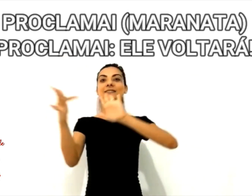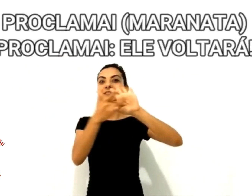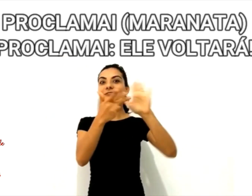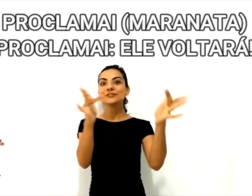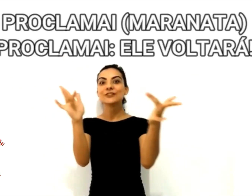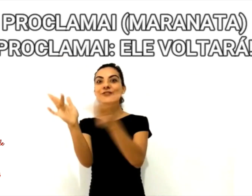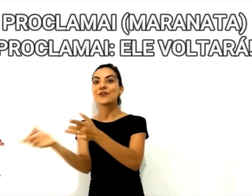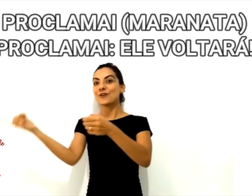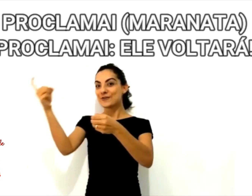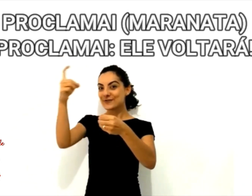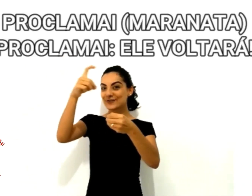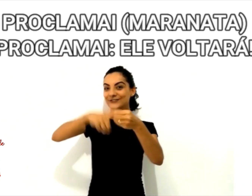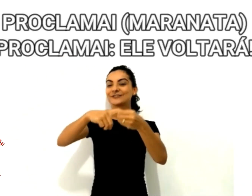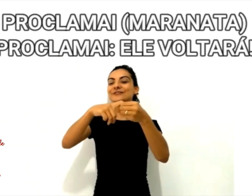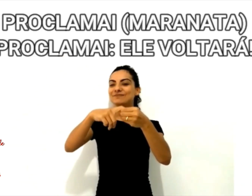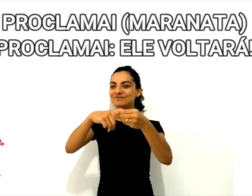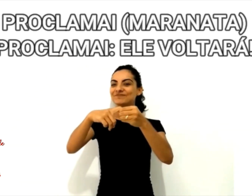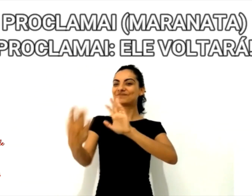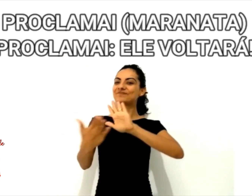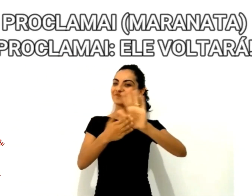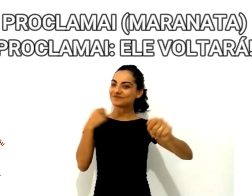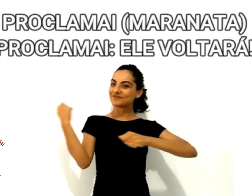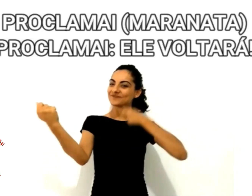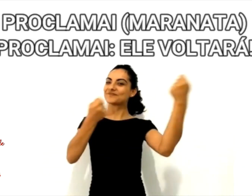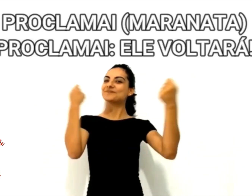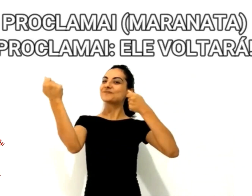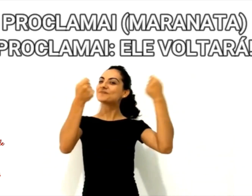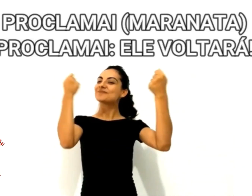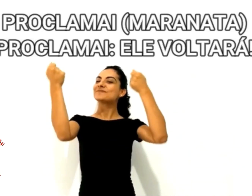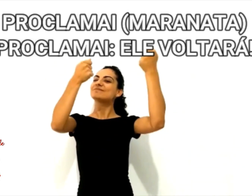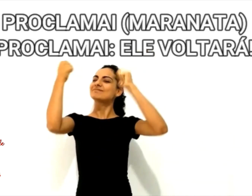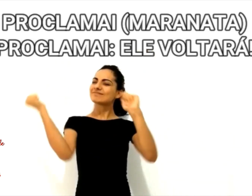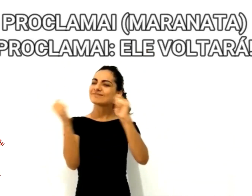proclamará, e me voltará.